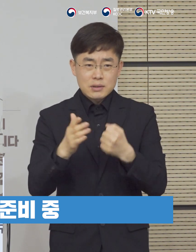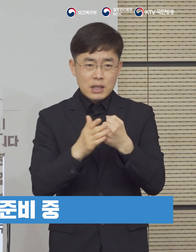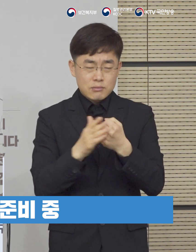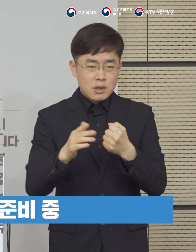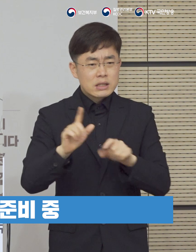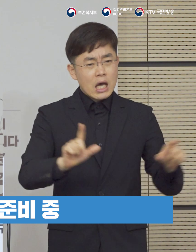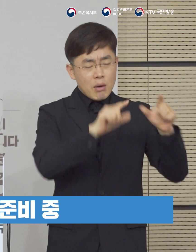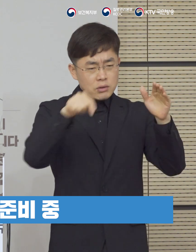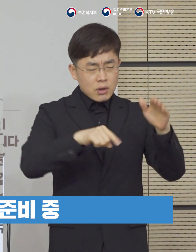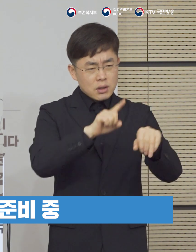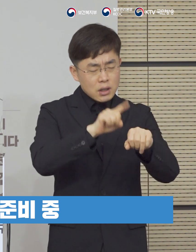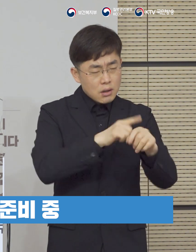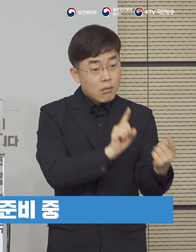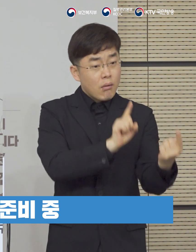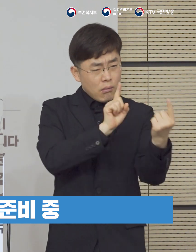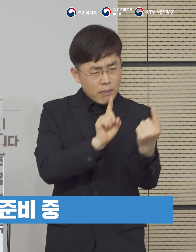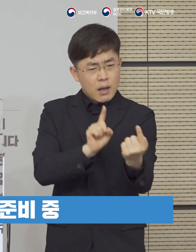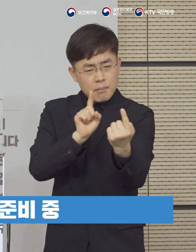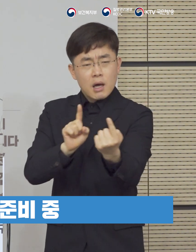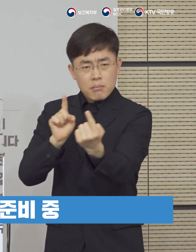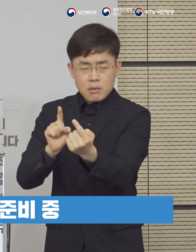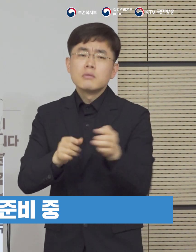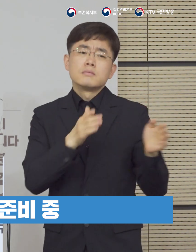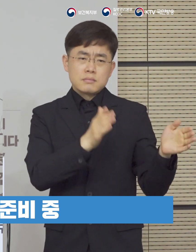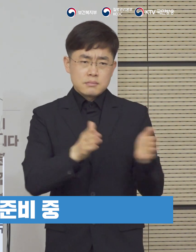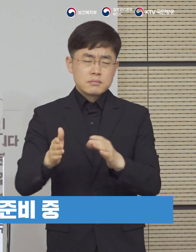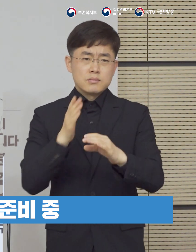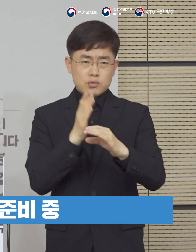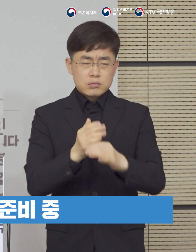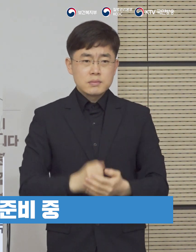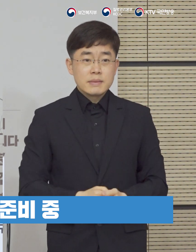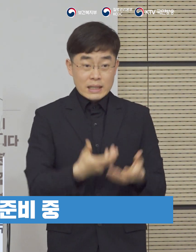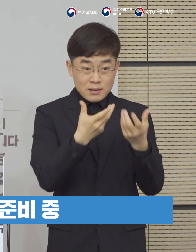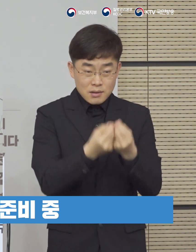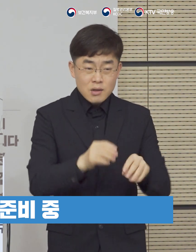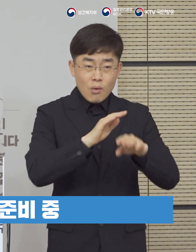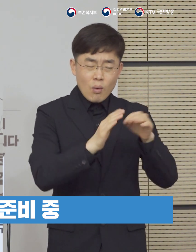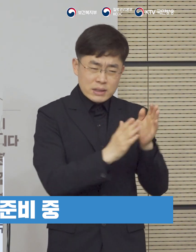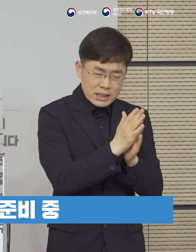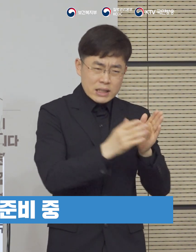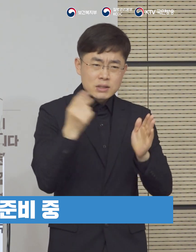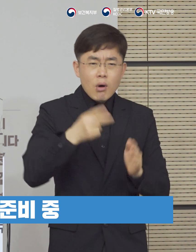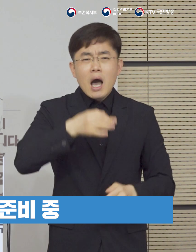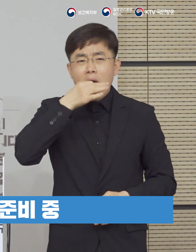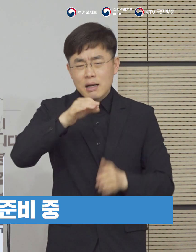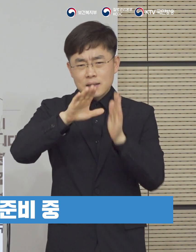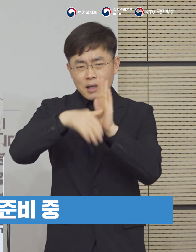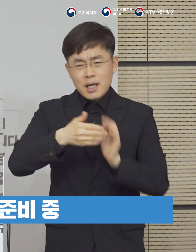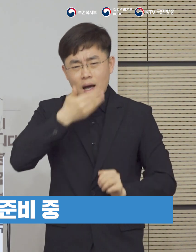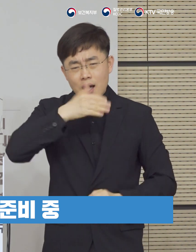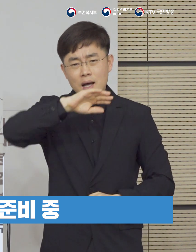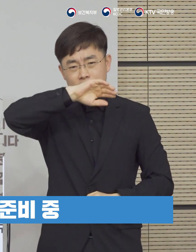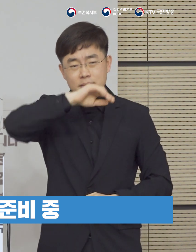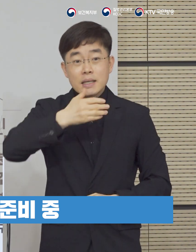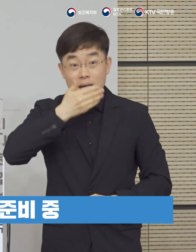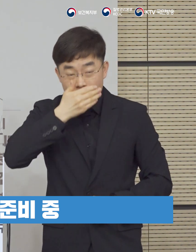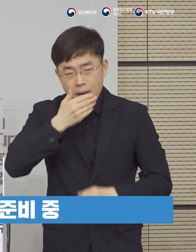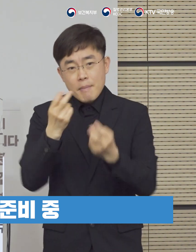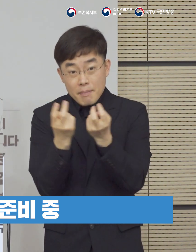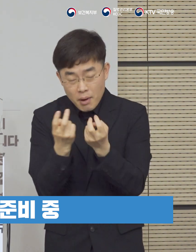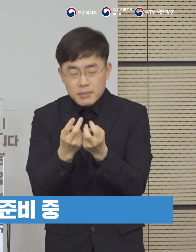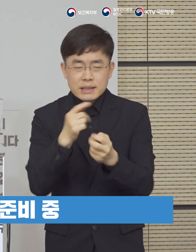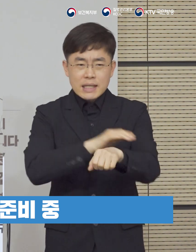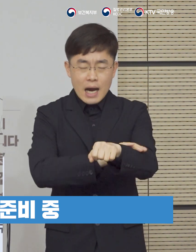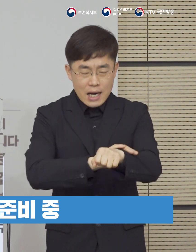위하여 생활 속 거리두기로의 이행을 준비하고 있습니다. 손 씻기와 기침 예절 등의 개인